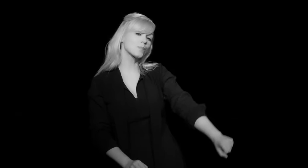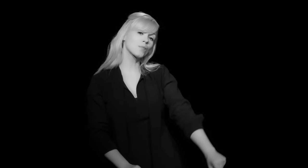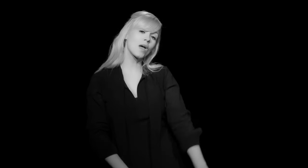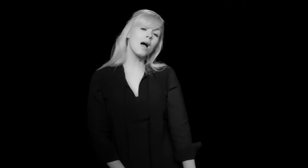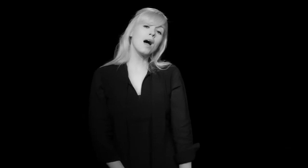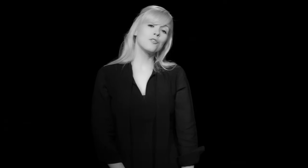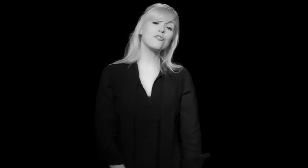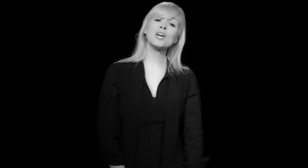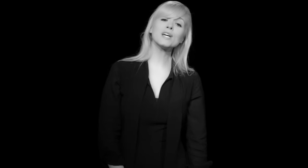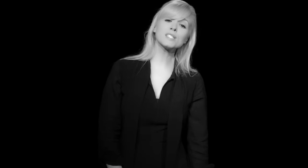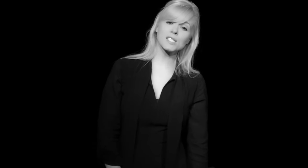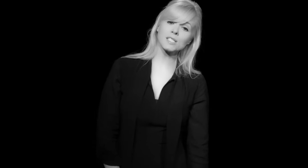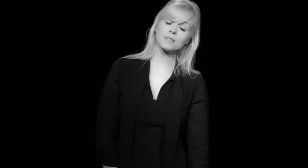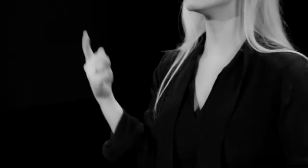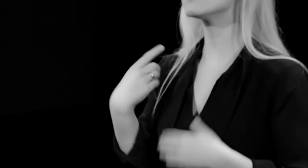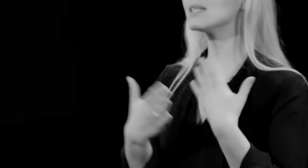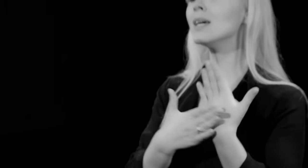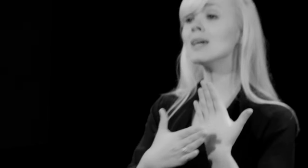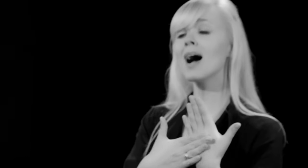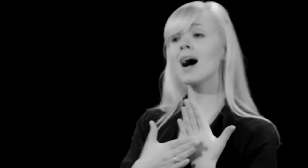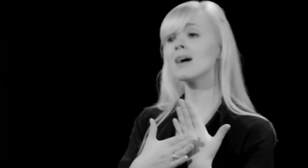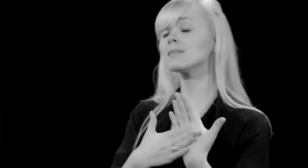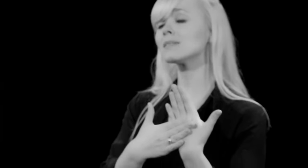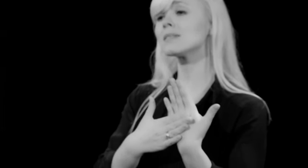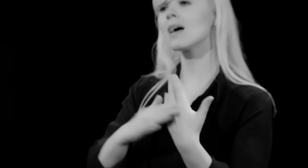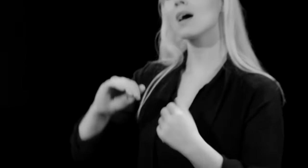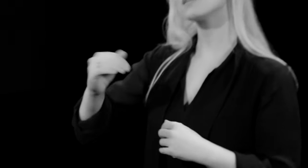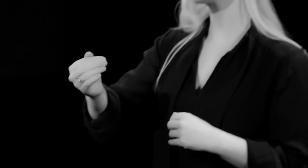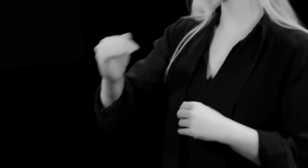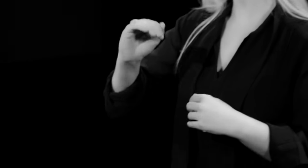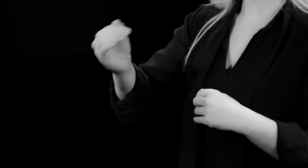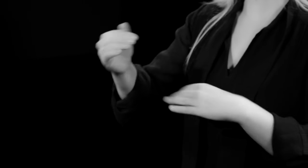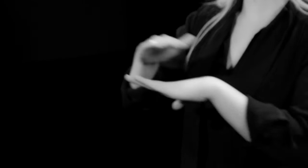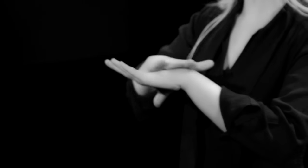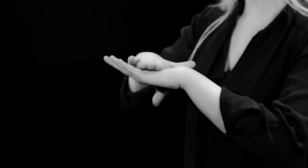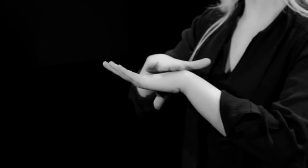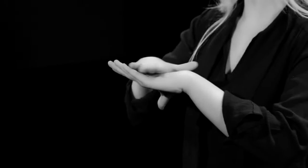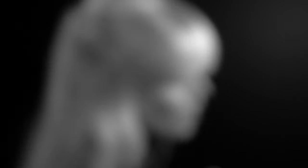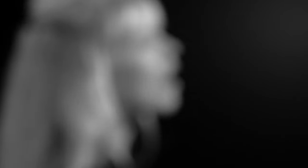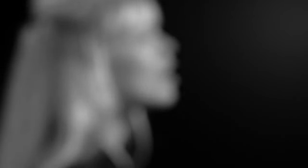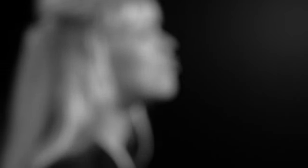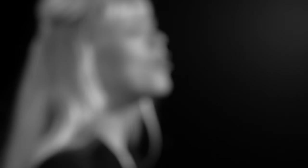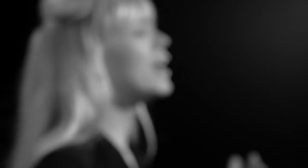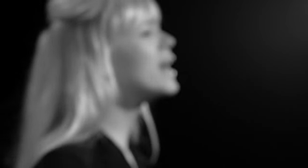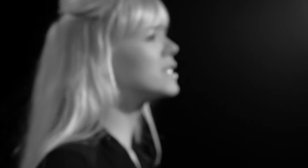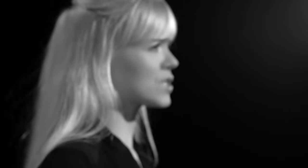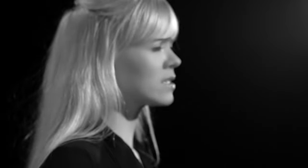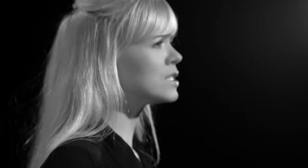Wir sind die Hand, die tröstet und vergibt Wir sind